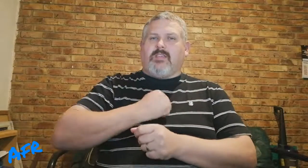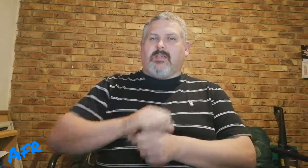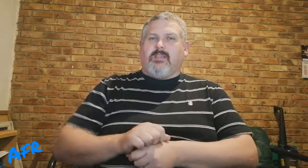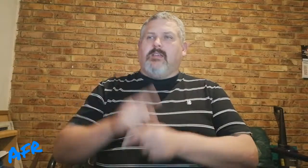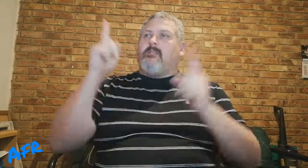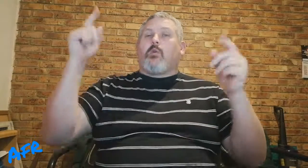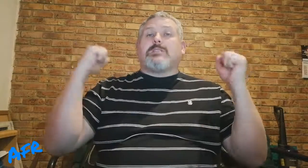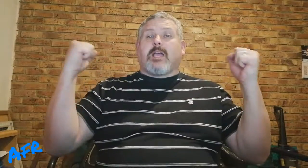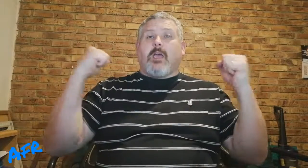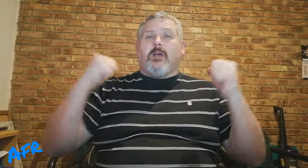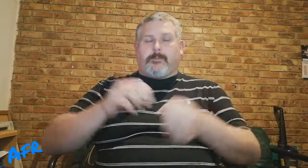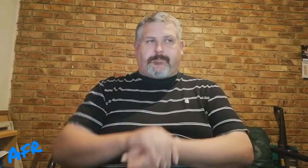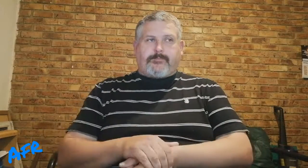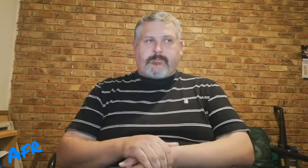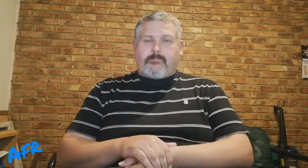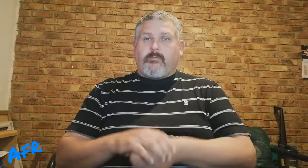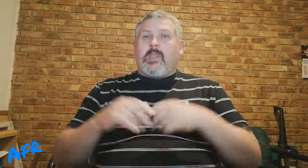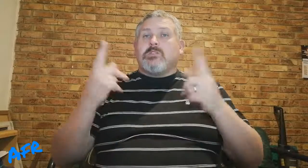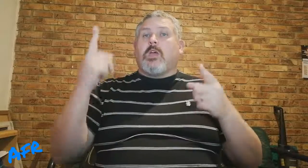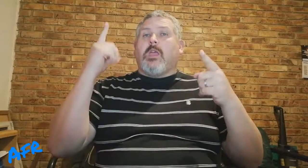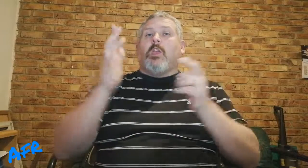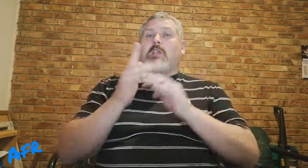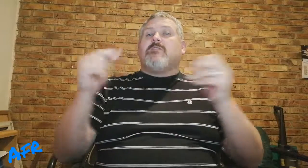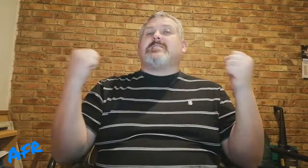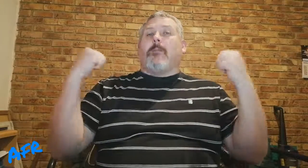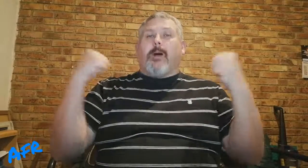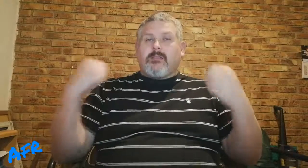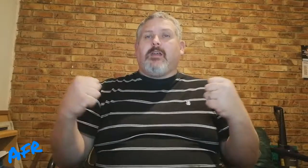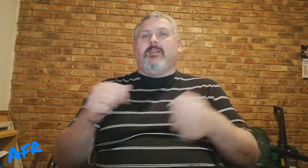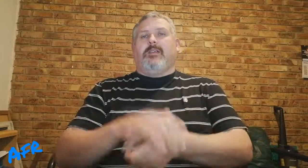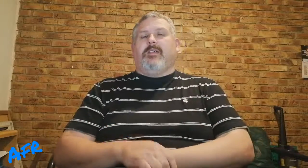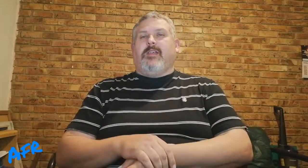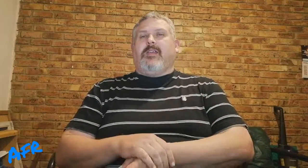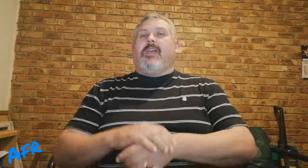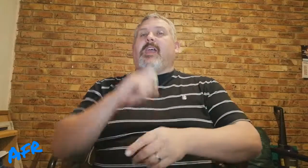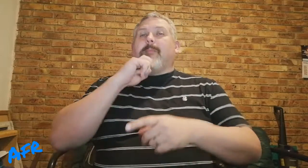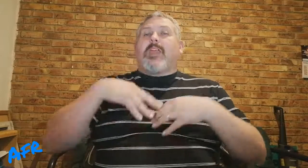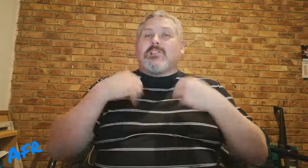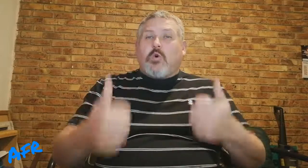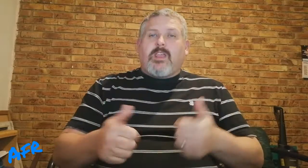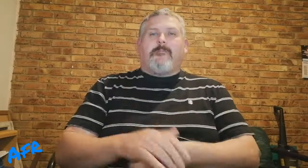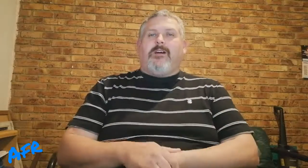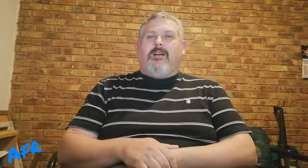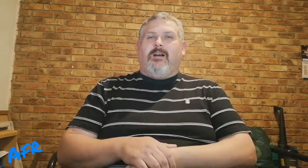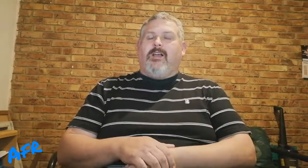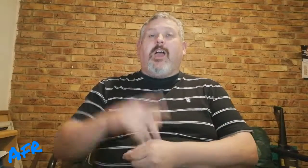van Godse liefde, van Godse kracht. So, Jesus was almachtig, die man gezond gemaakt,